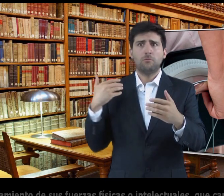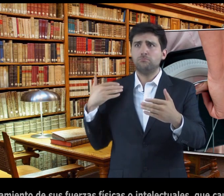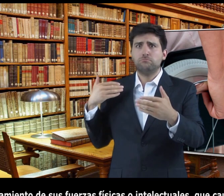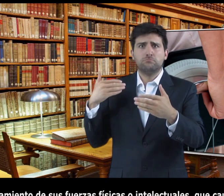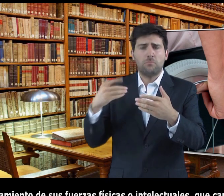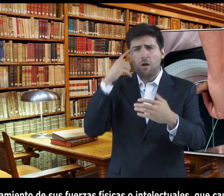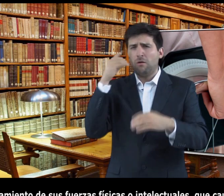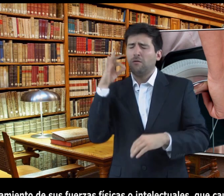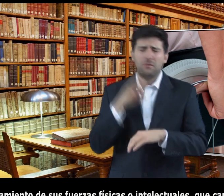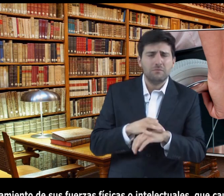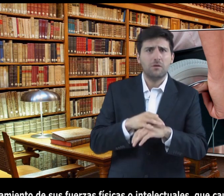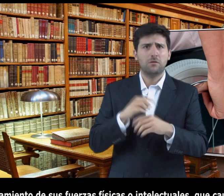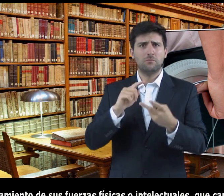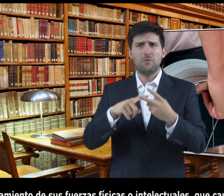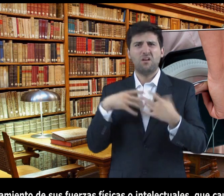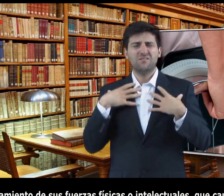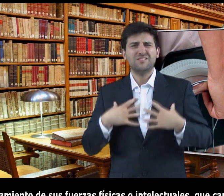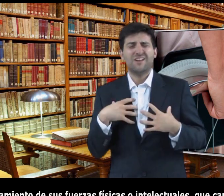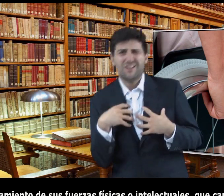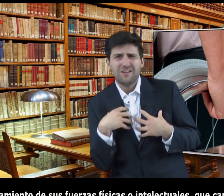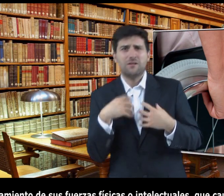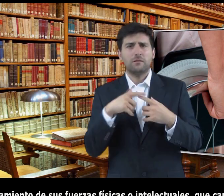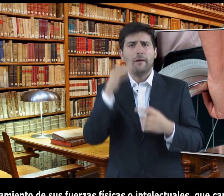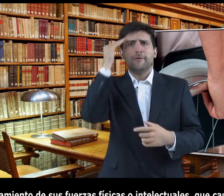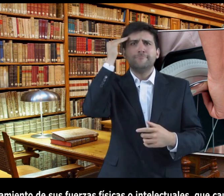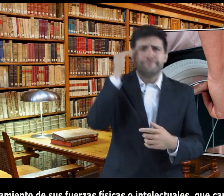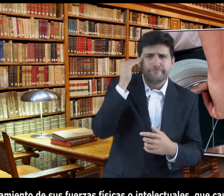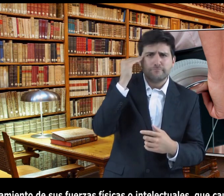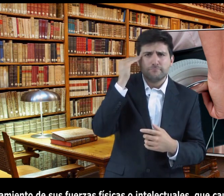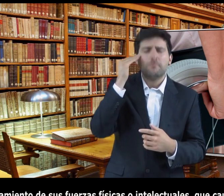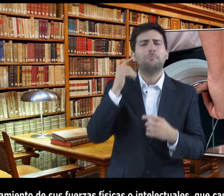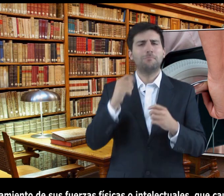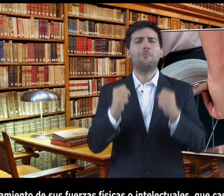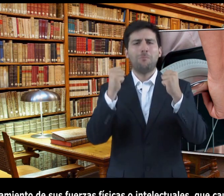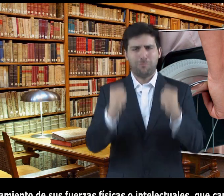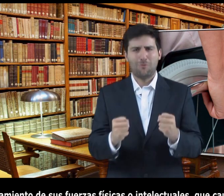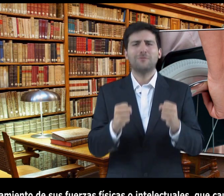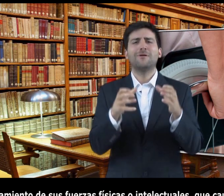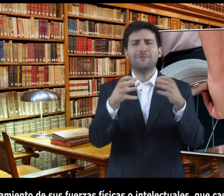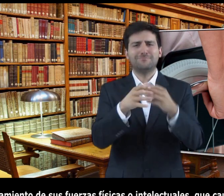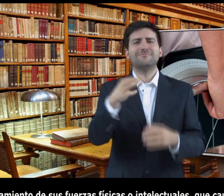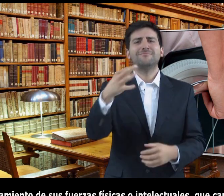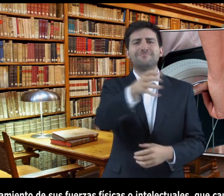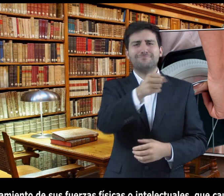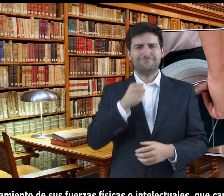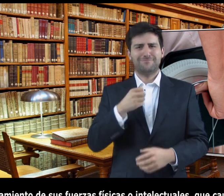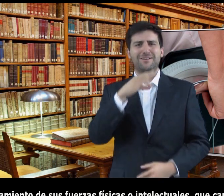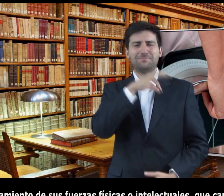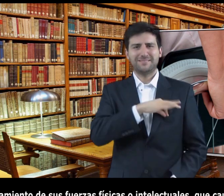o debilitamiento de sus fuerzas físicas o intelectuales que causen una disminución permanente de su capacidad de trabajo, puede solicitar